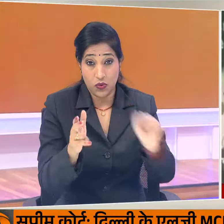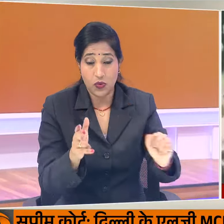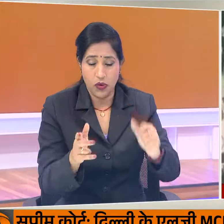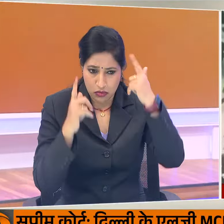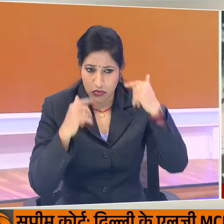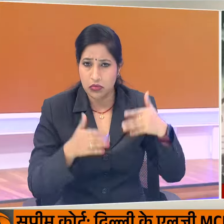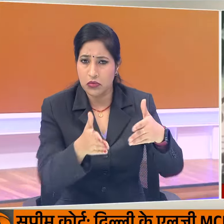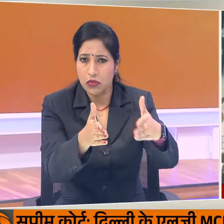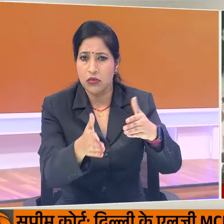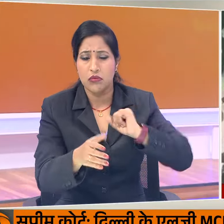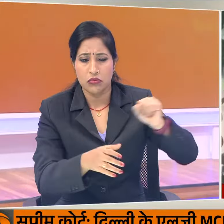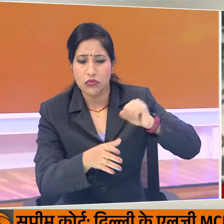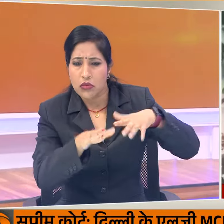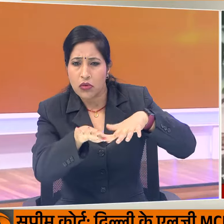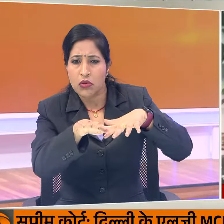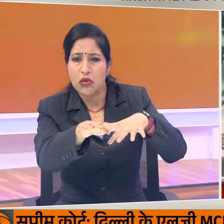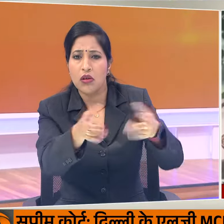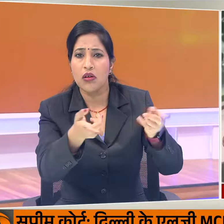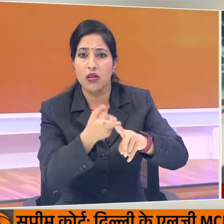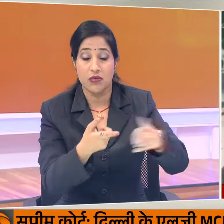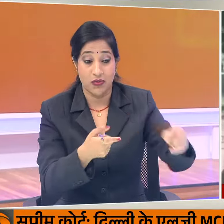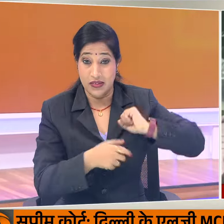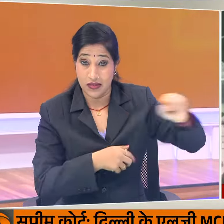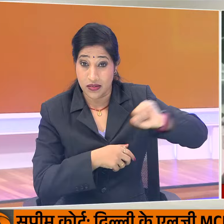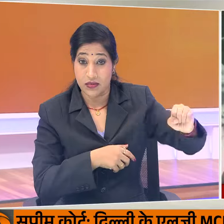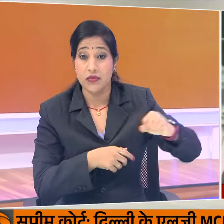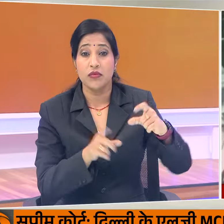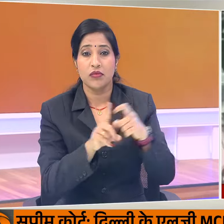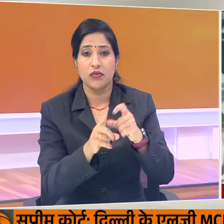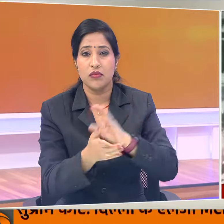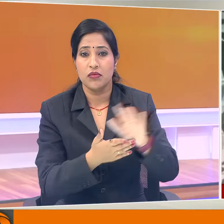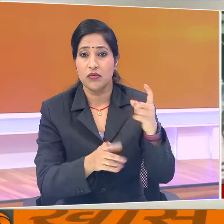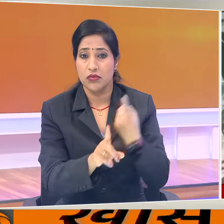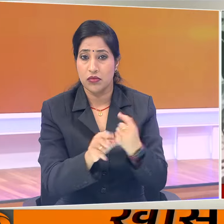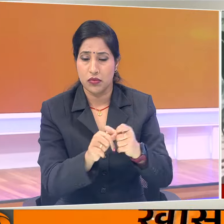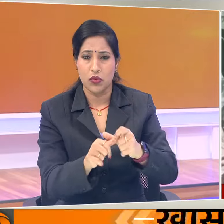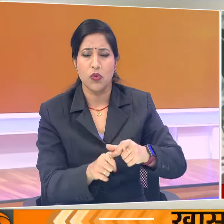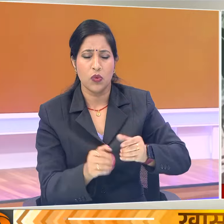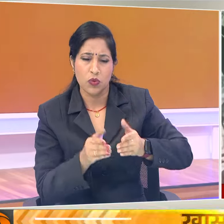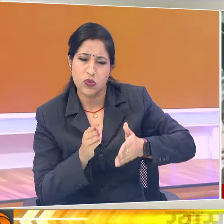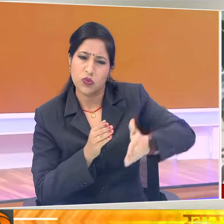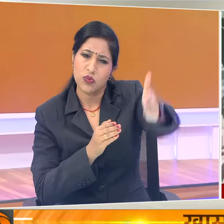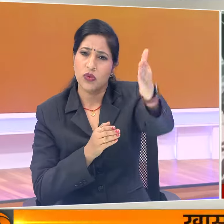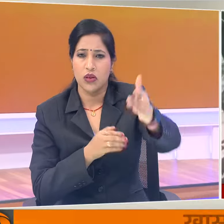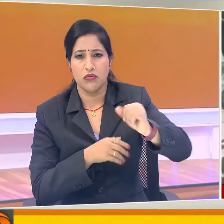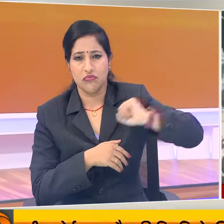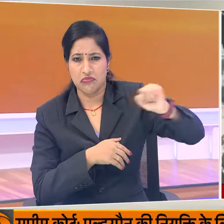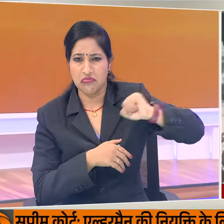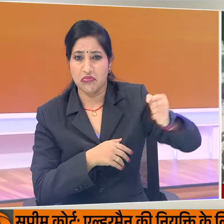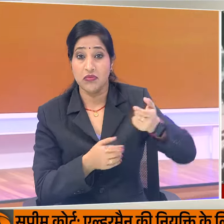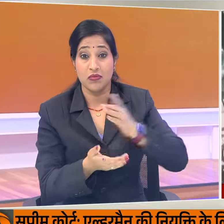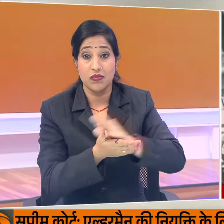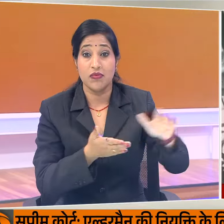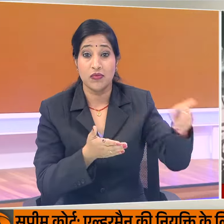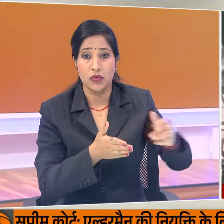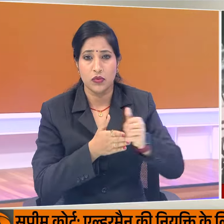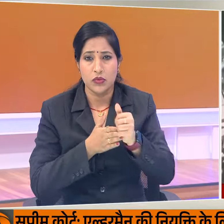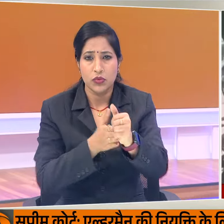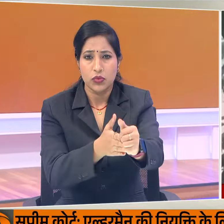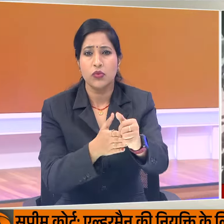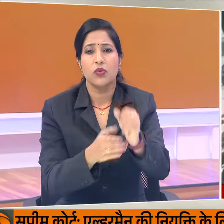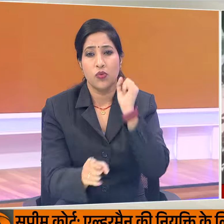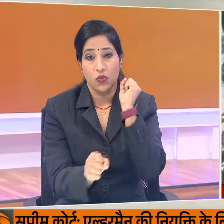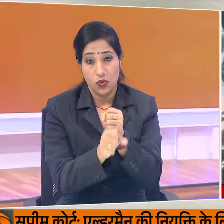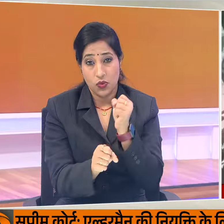कर रही थी। प्रदशनकारी धाका तक लौंग मार्च कर रहे थे। वो शेख हसीना के नेत्रेतों में चल रही